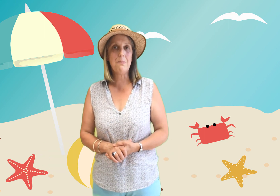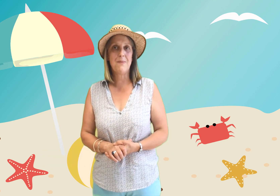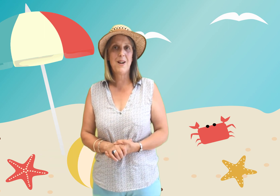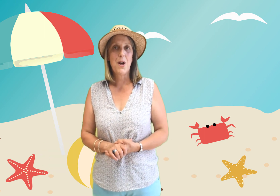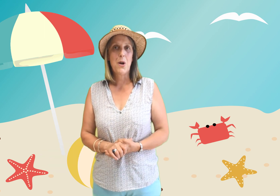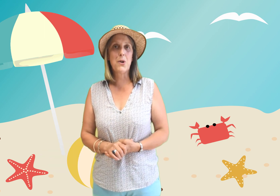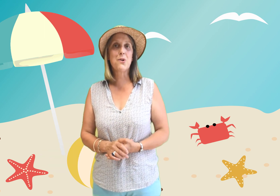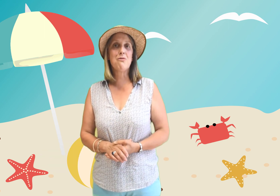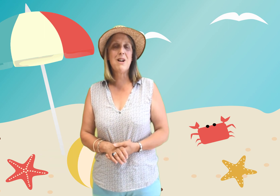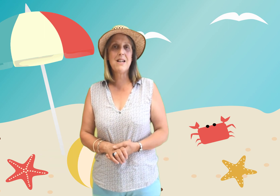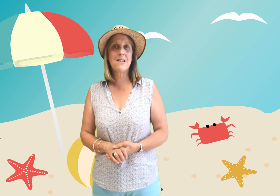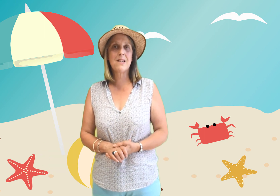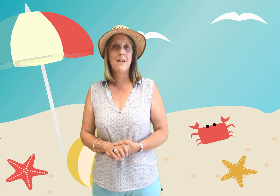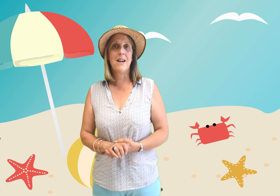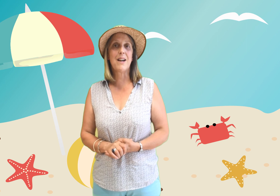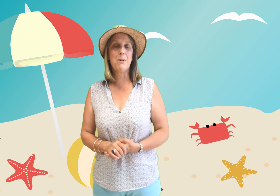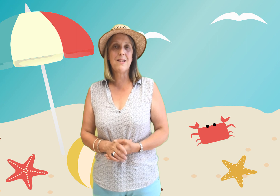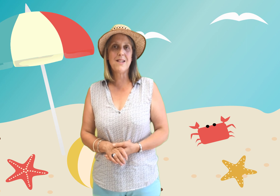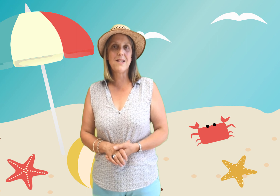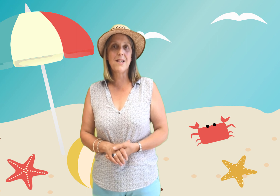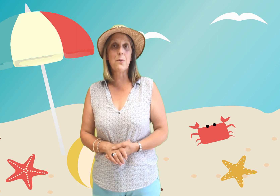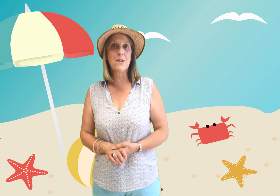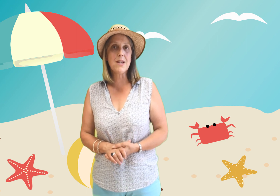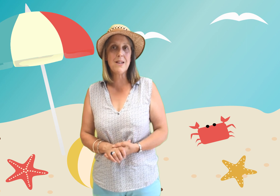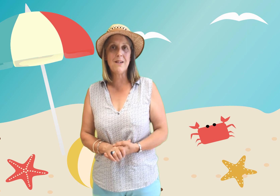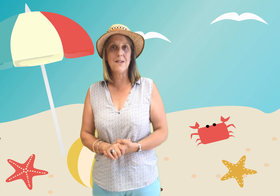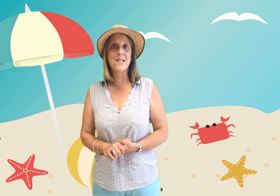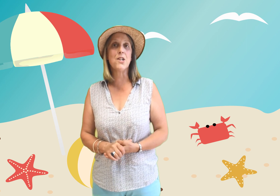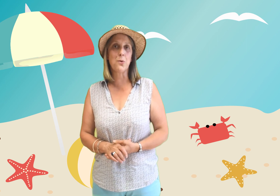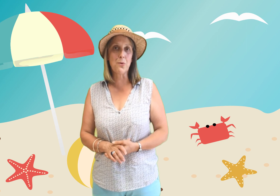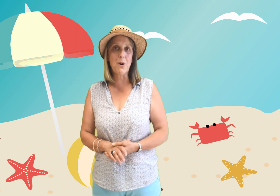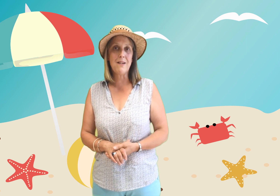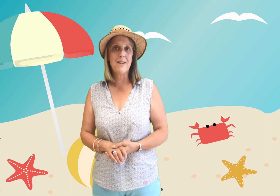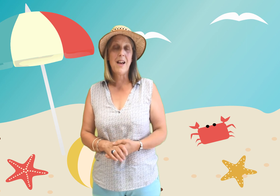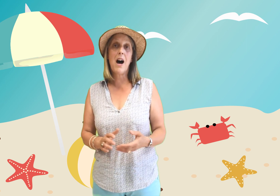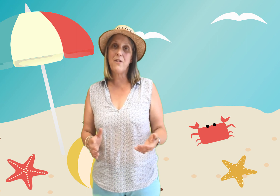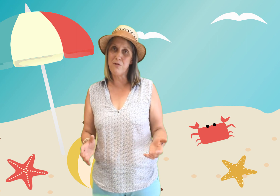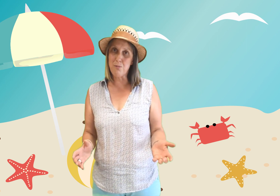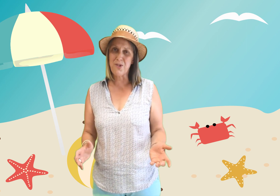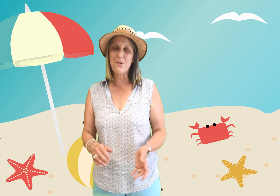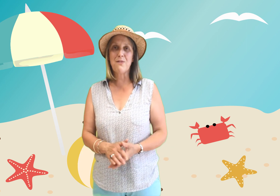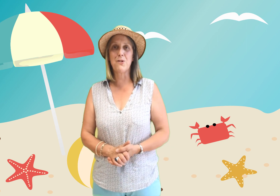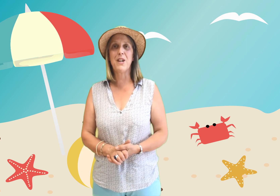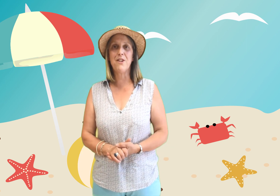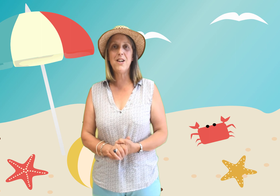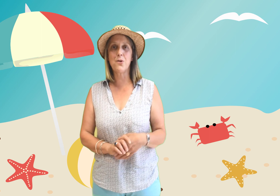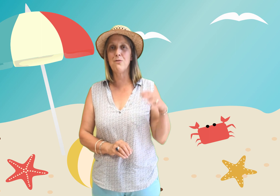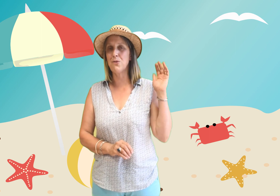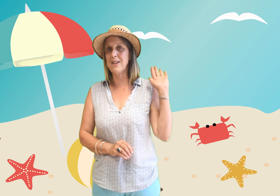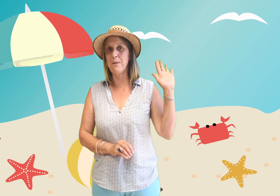je vous laisse répéter ses comptines ses jeux de doigts avec vos poissons si vous en avez et je vous souhaite un